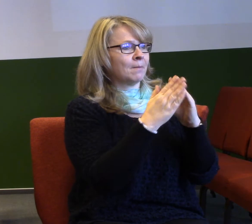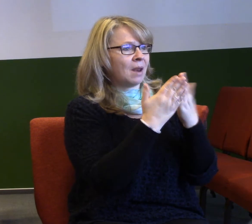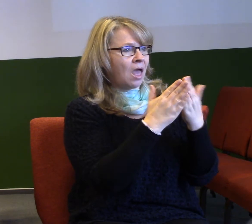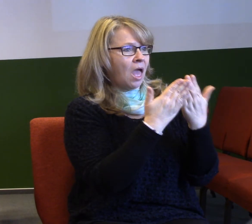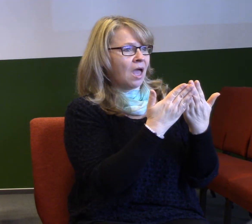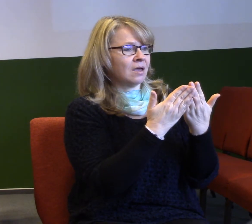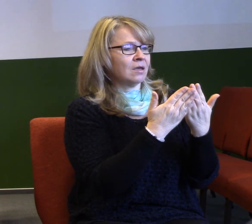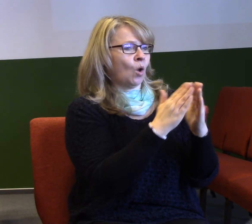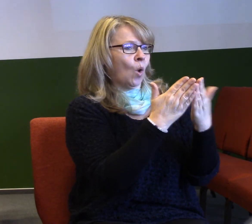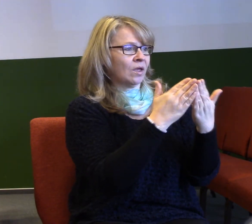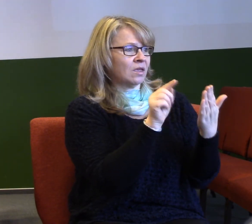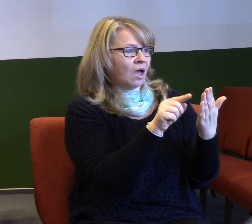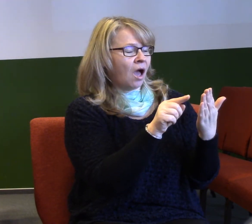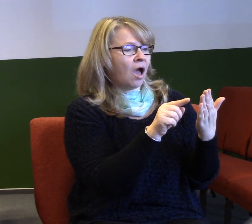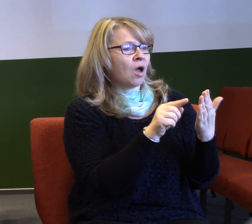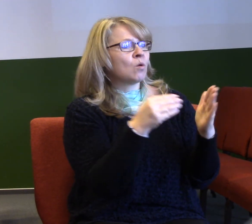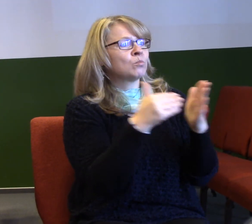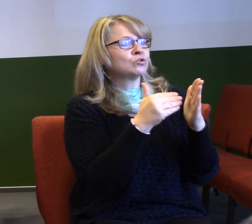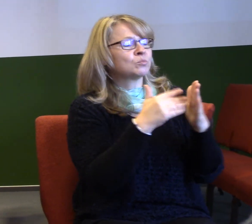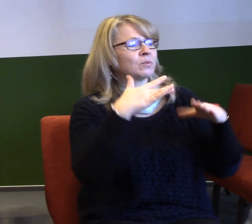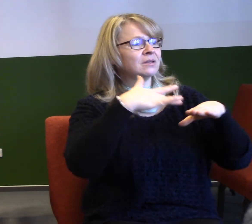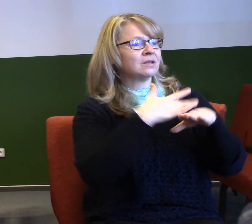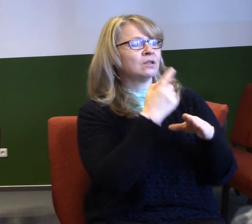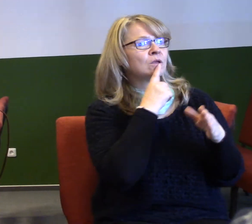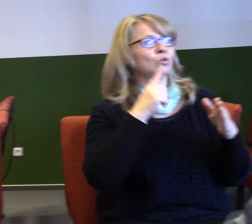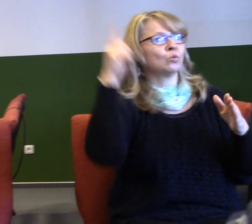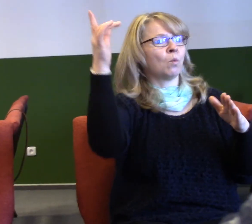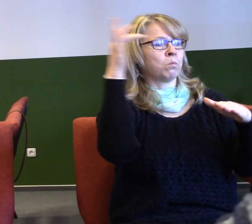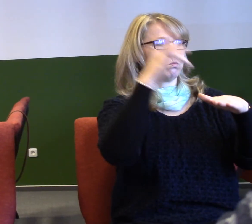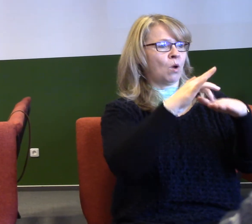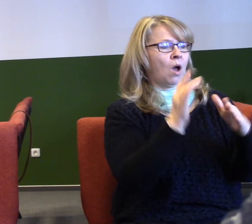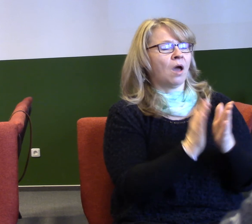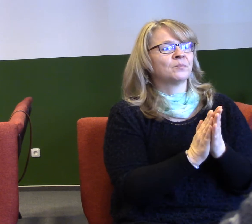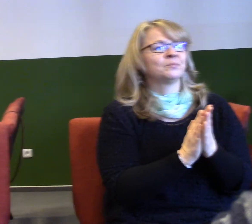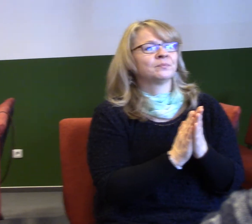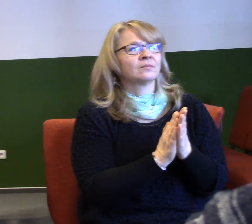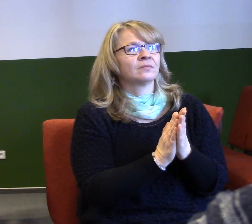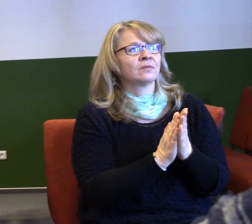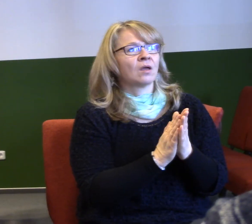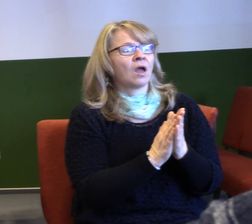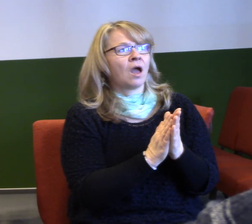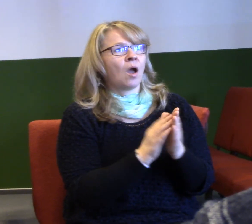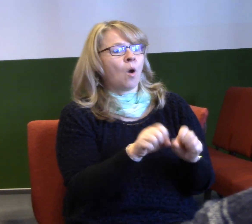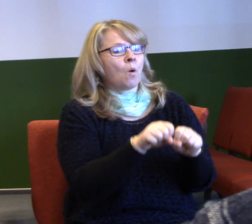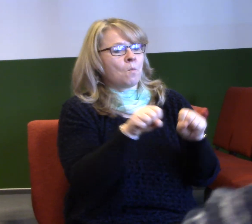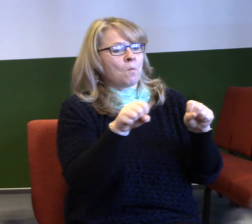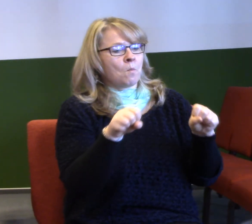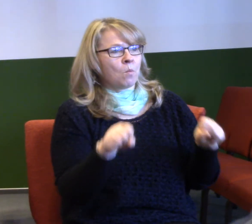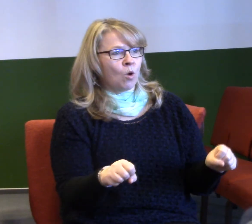zakusit ten boží dotek a ten boží život, který v Bibli je tu moc, která může proměnit naše životy dneska.